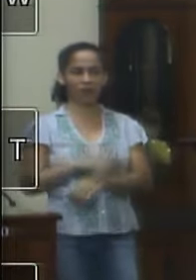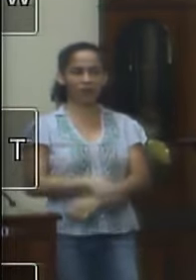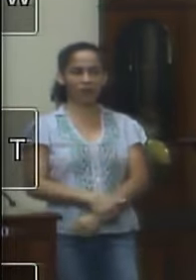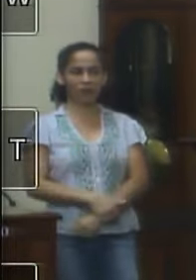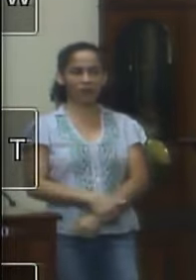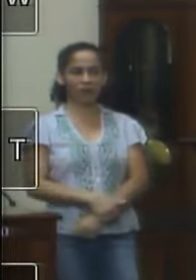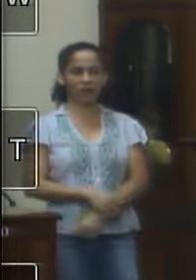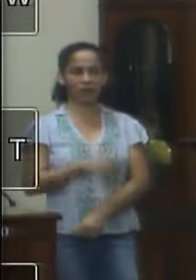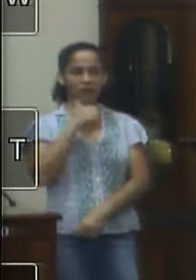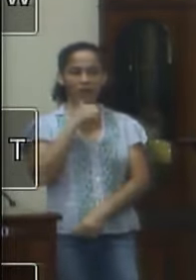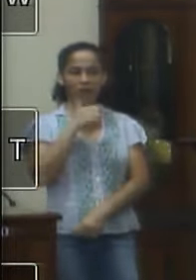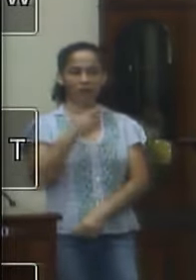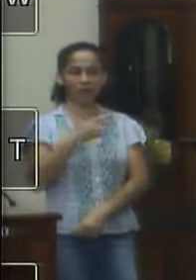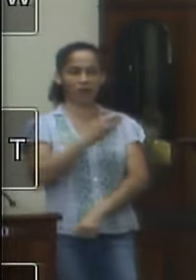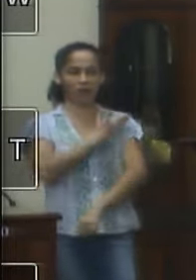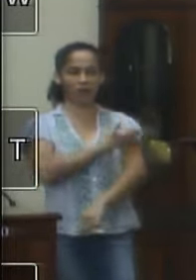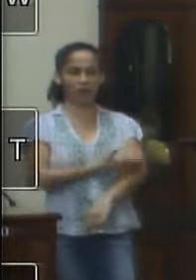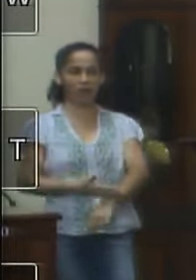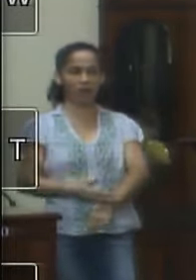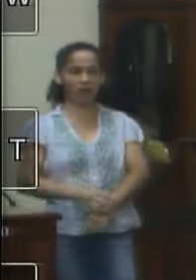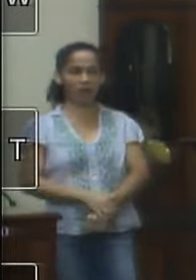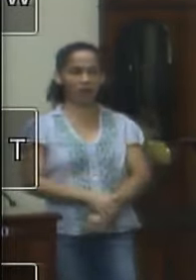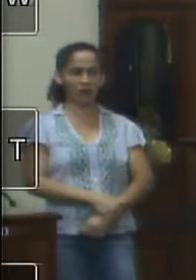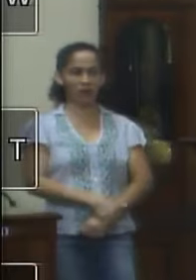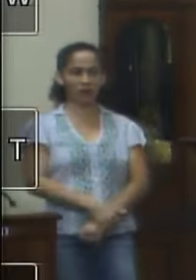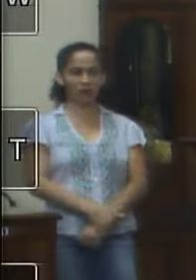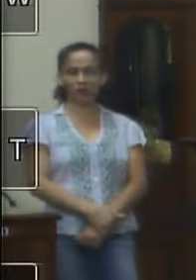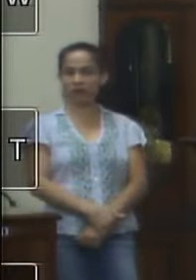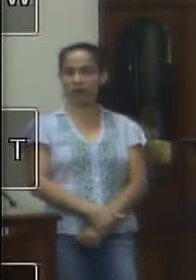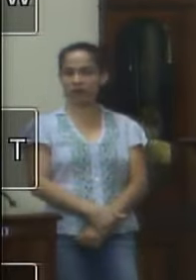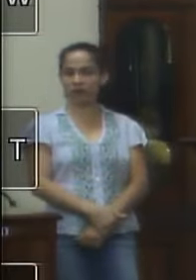deselegância da educação que eu acho que ela não tem